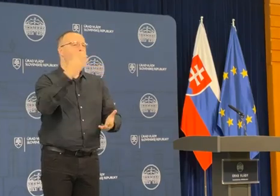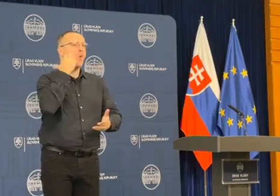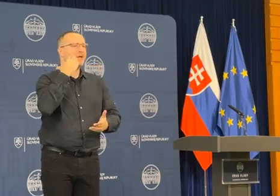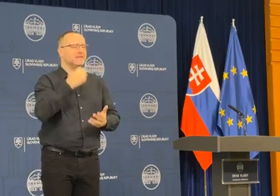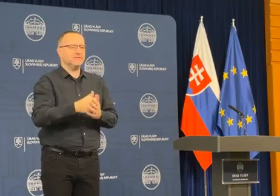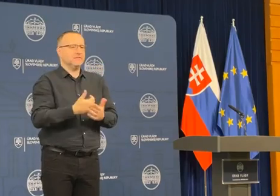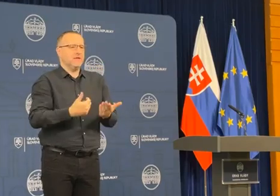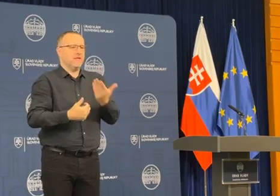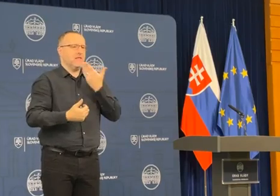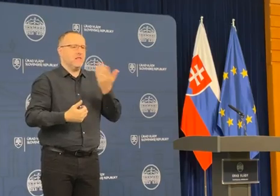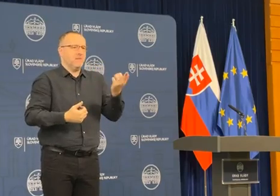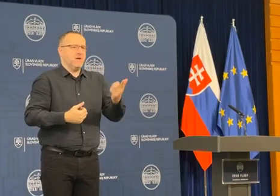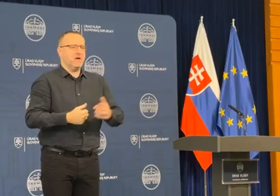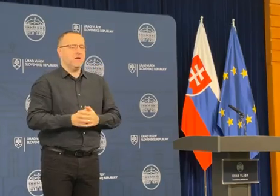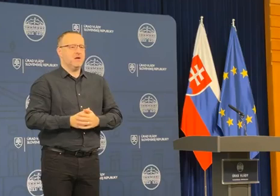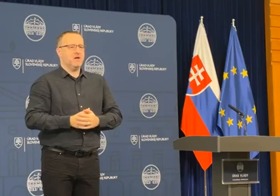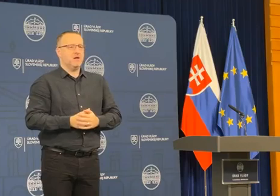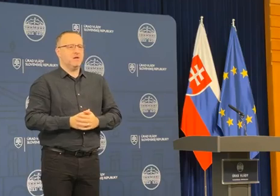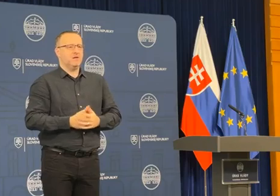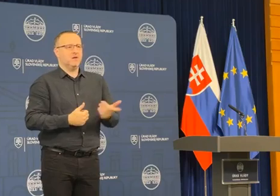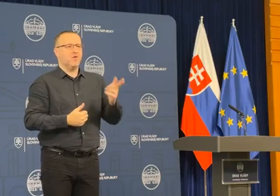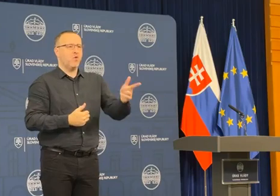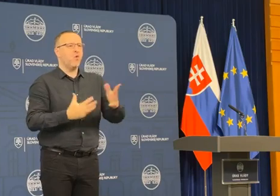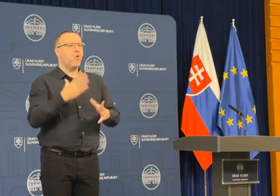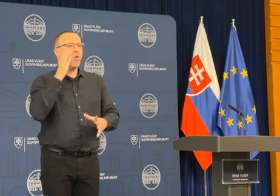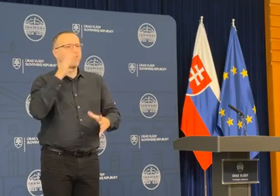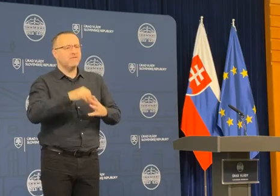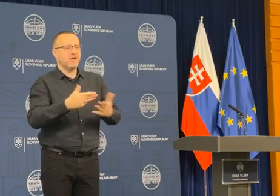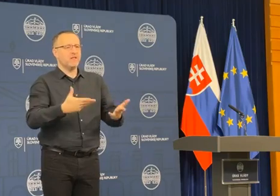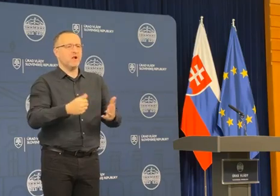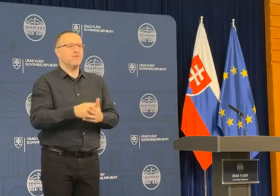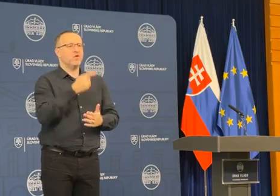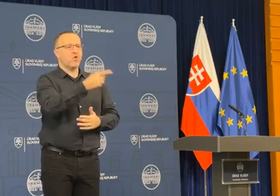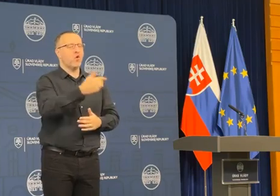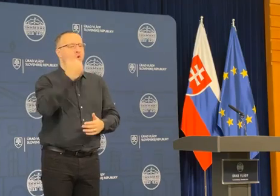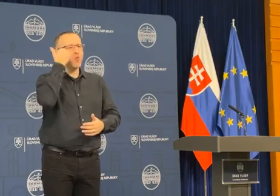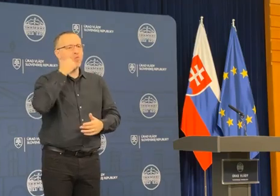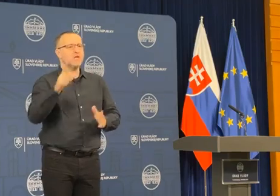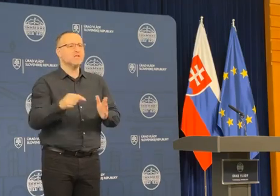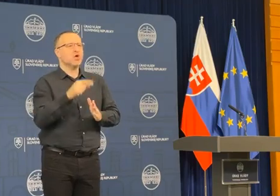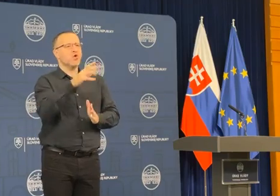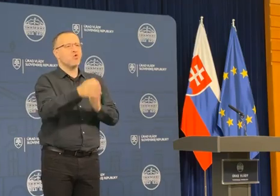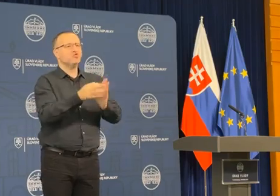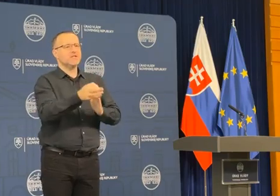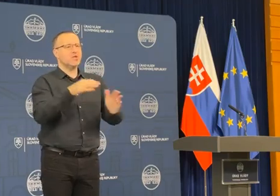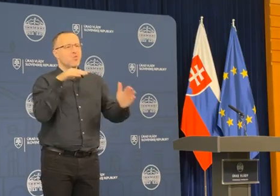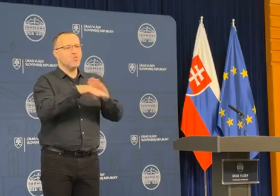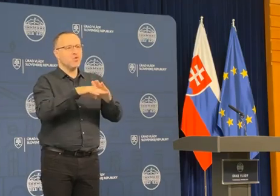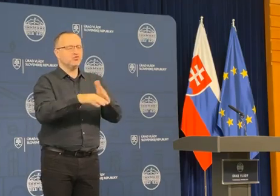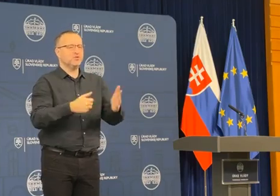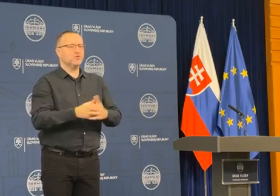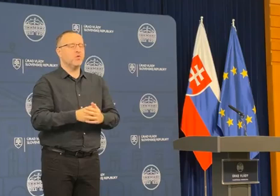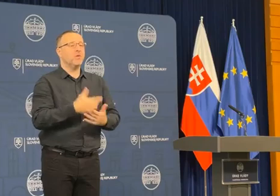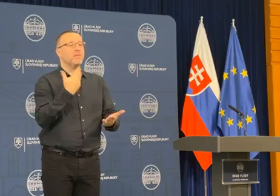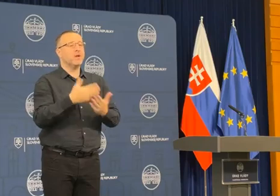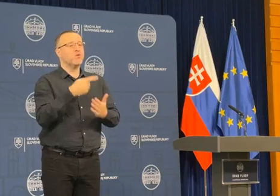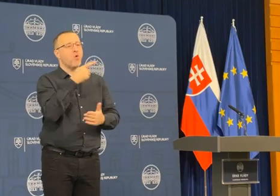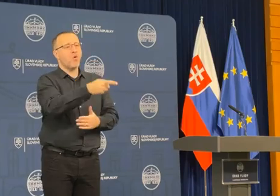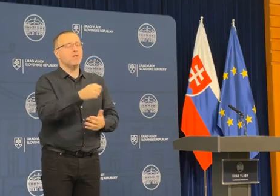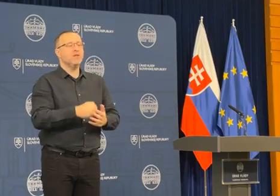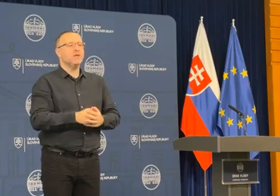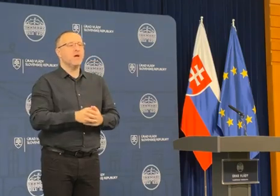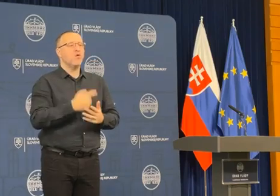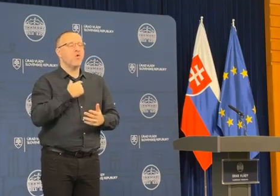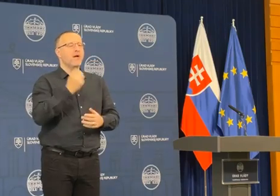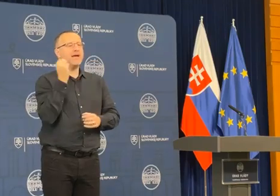toľko občanov, alebo teda toľko ľudí s dočasným útočiskom. Takže v takom prípade oni z toho fast care